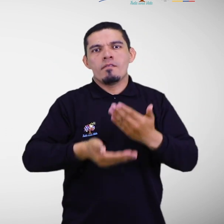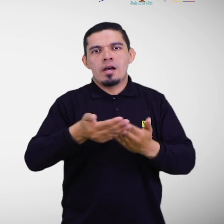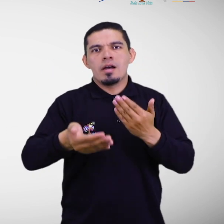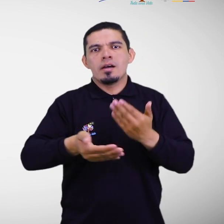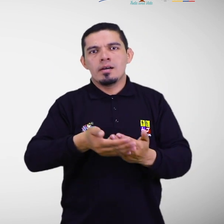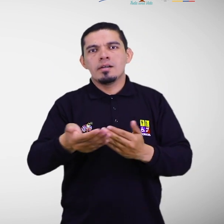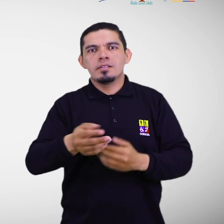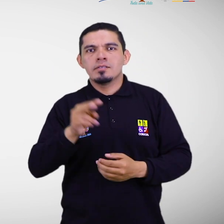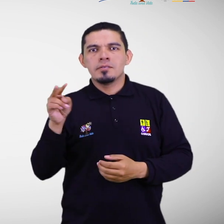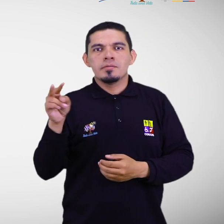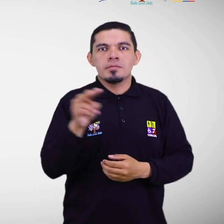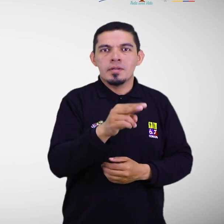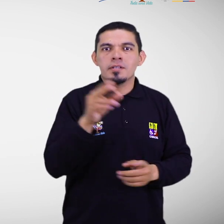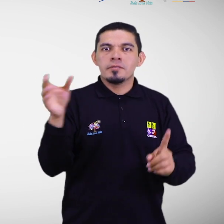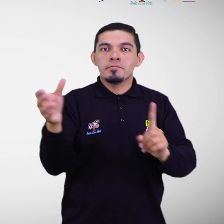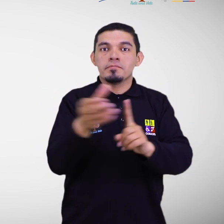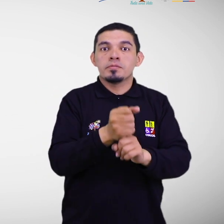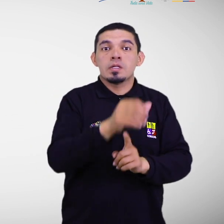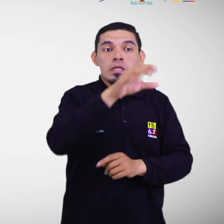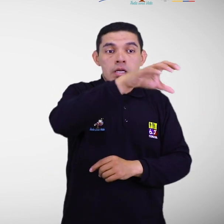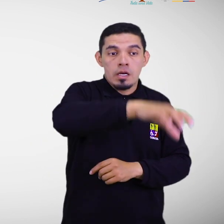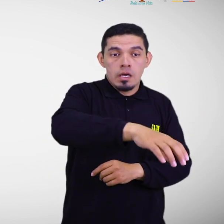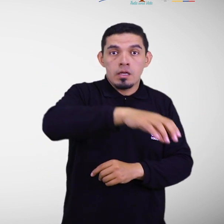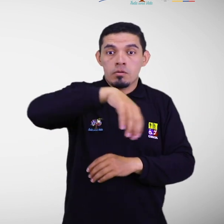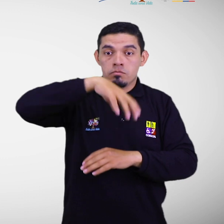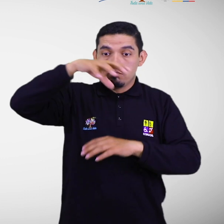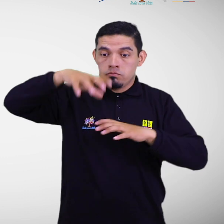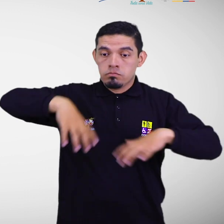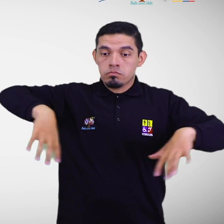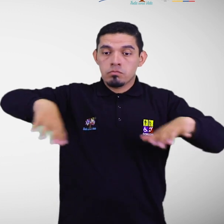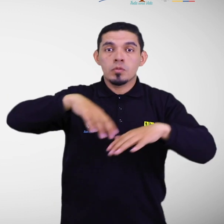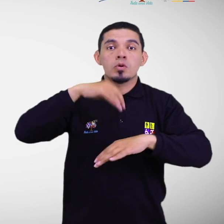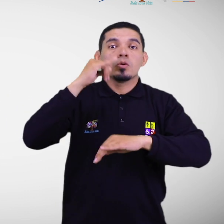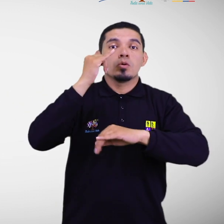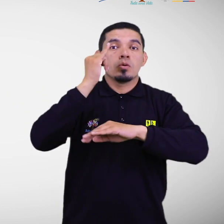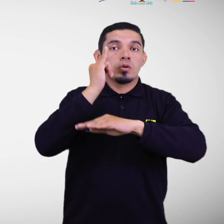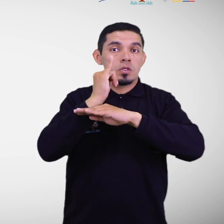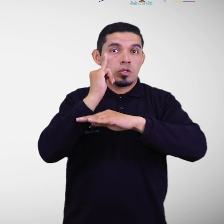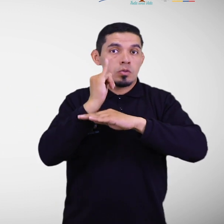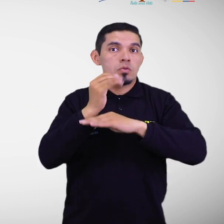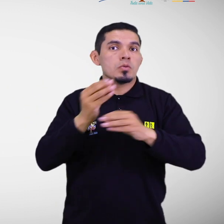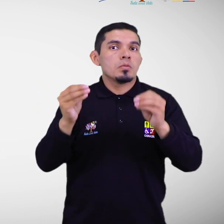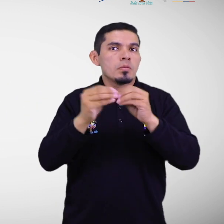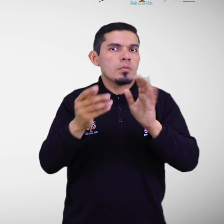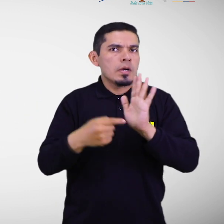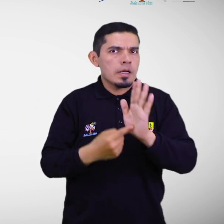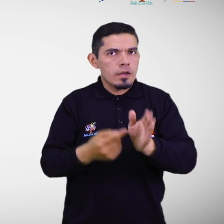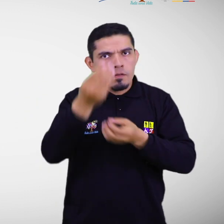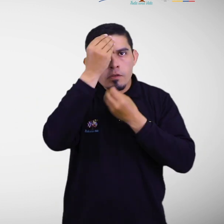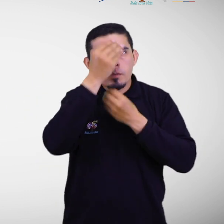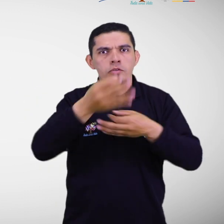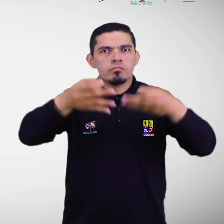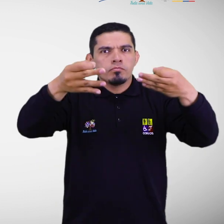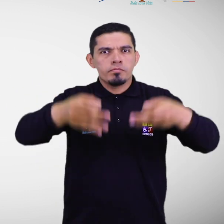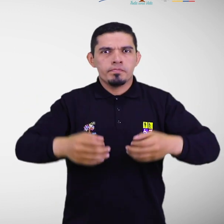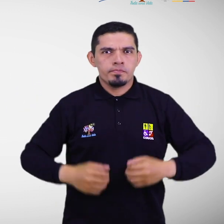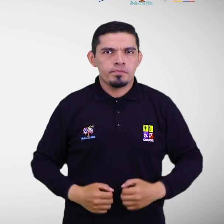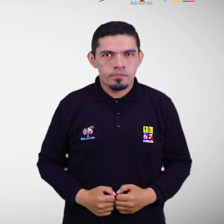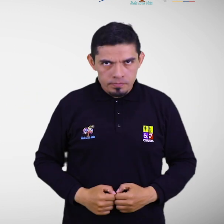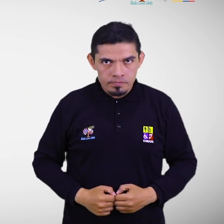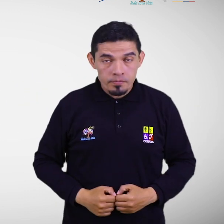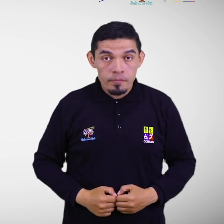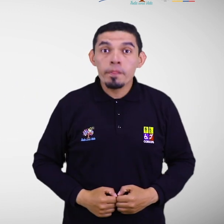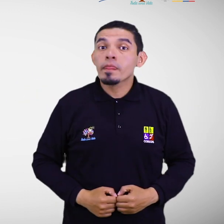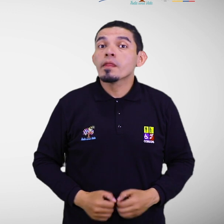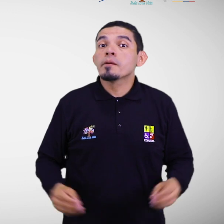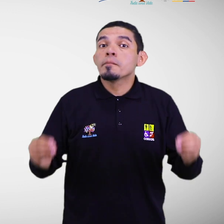desastres en el ámbito territorial o institucional. Lo hagan sobre la base de información precisa. En tal efecto y